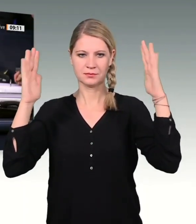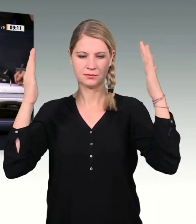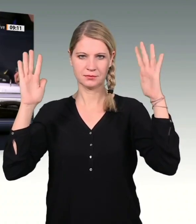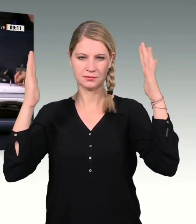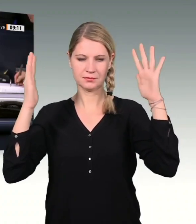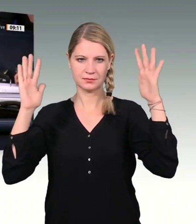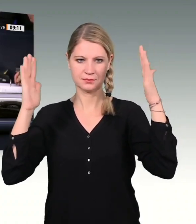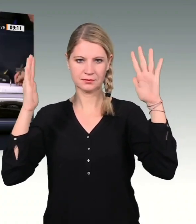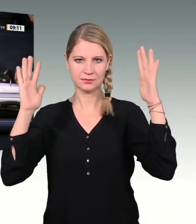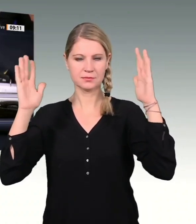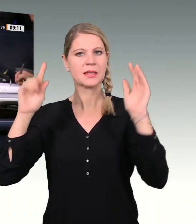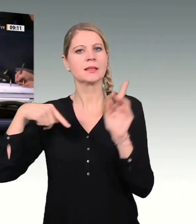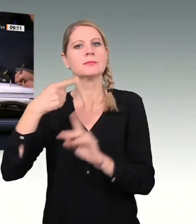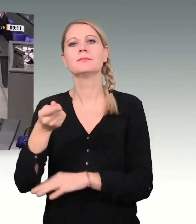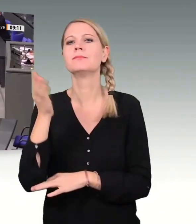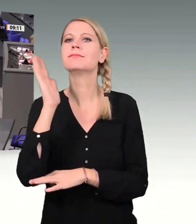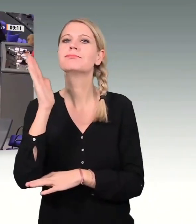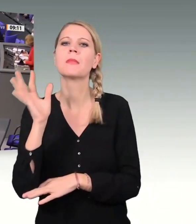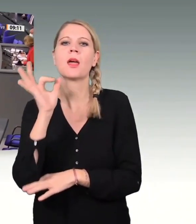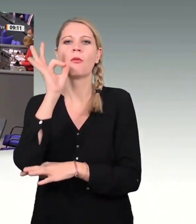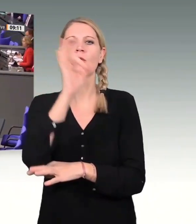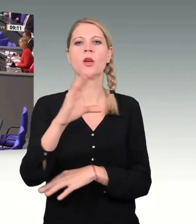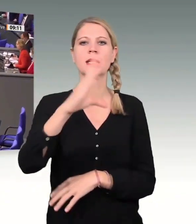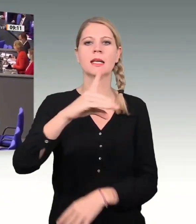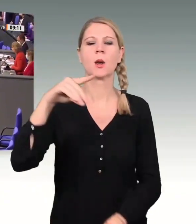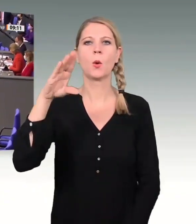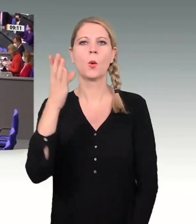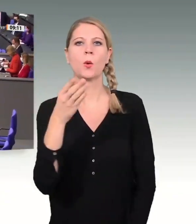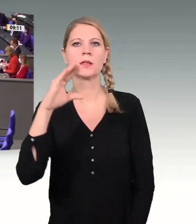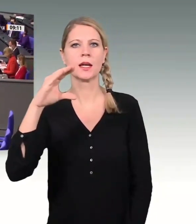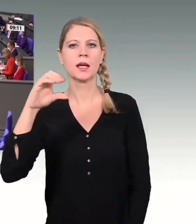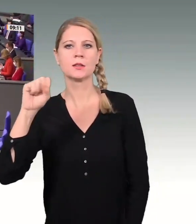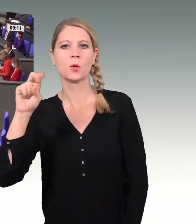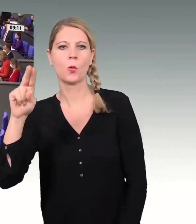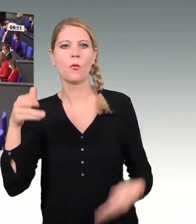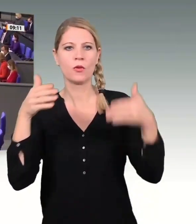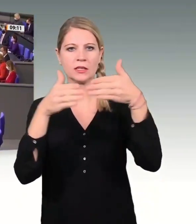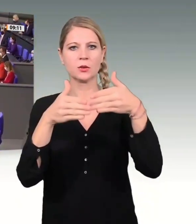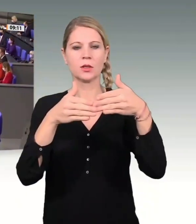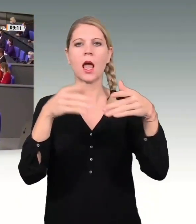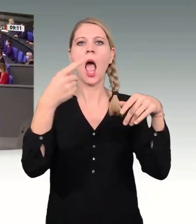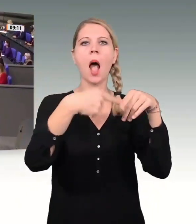Nächster Redner für die CDU-CSU-Fraktion, der Abgeordnete Christian Hase.